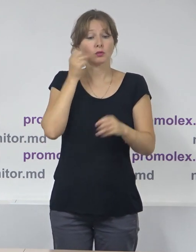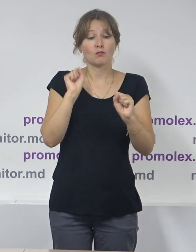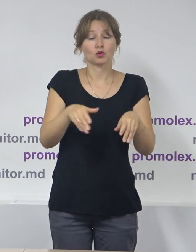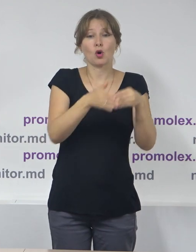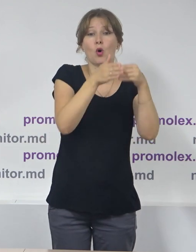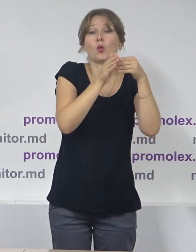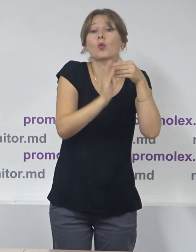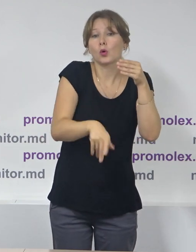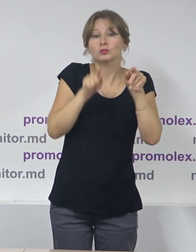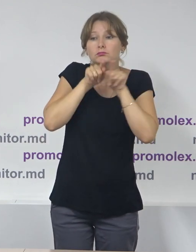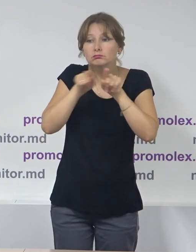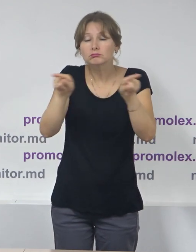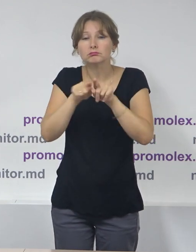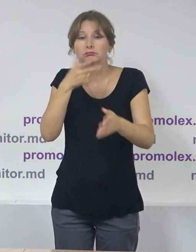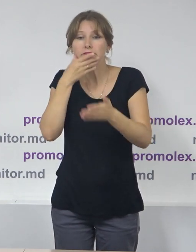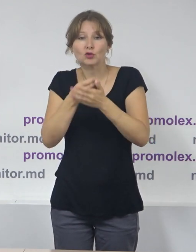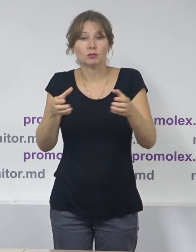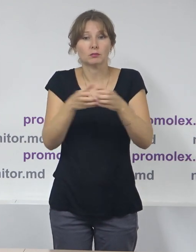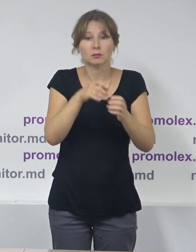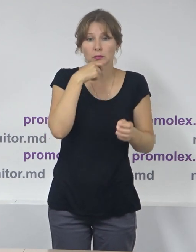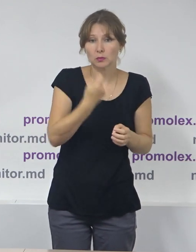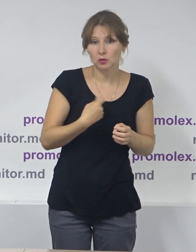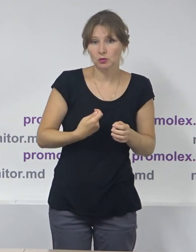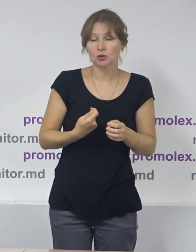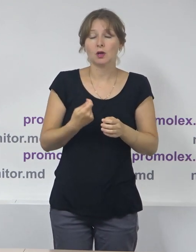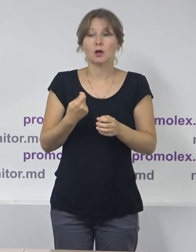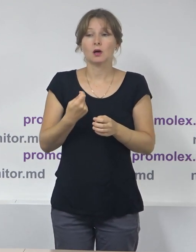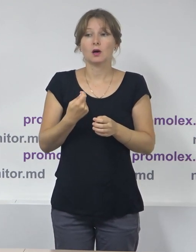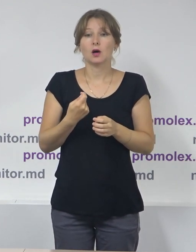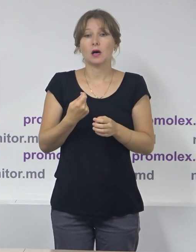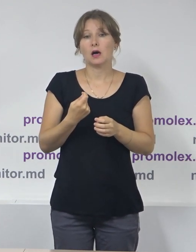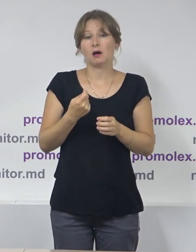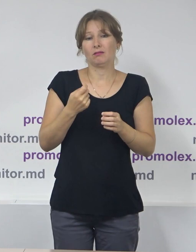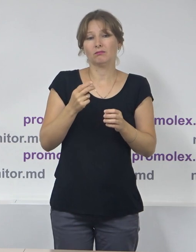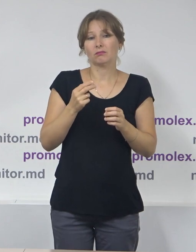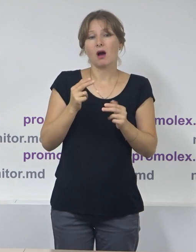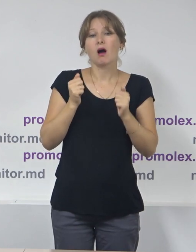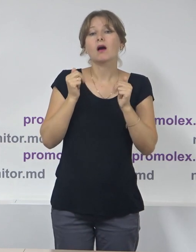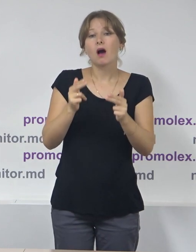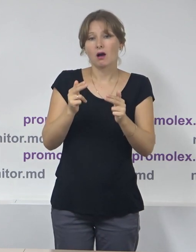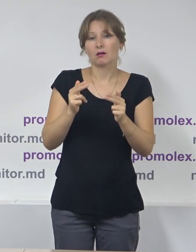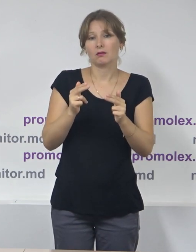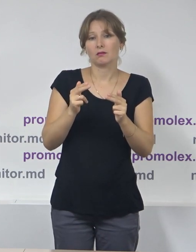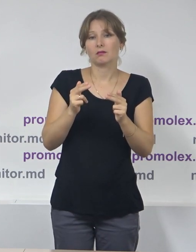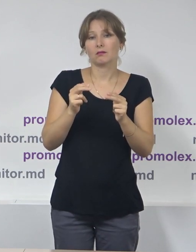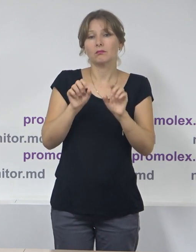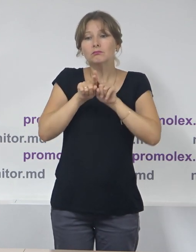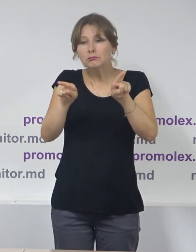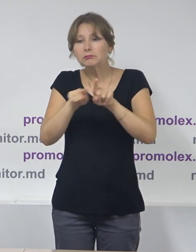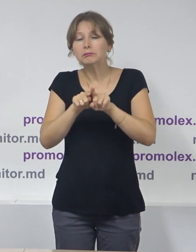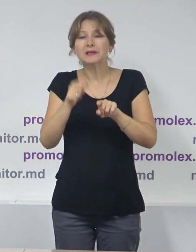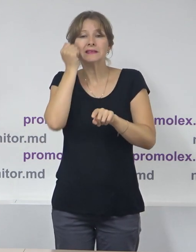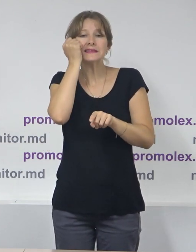agitației electorale este una mai largă și mai interpretabilă decât cea din codul electoral